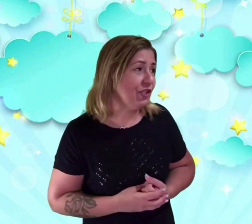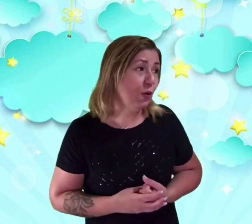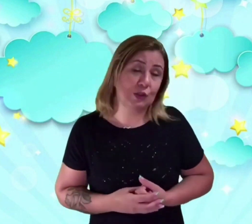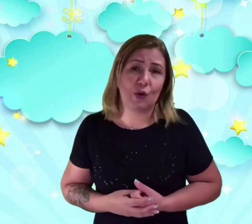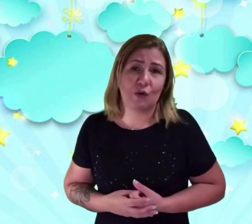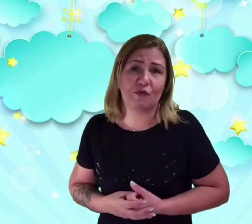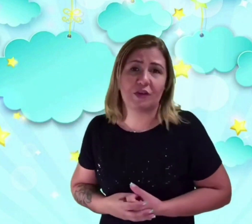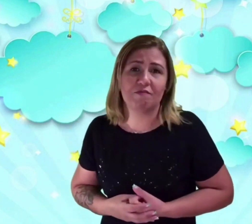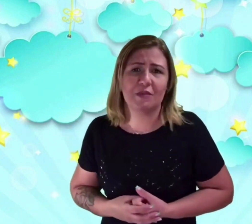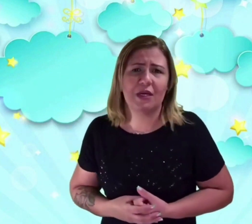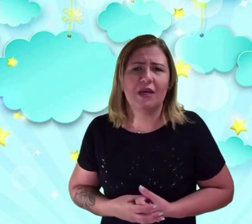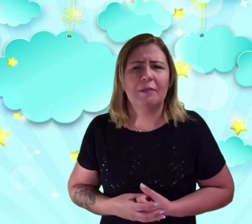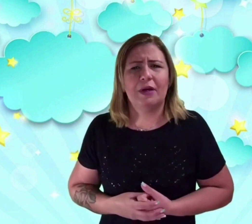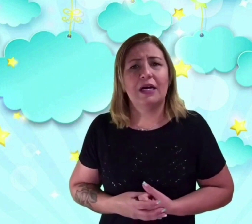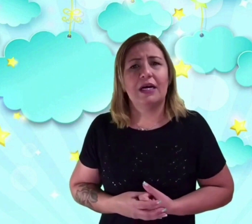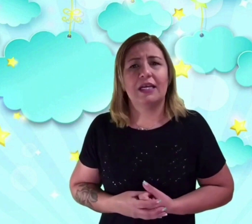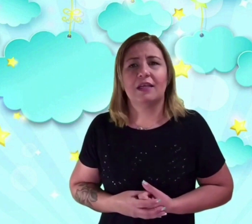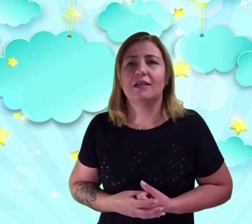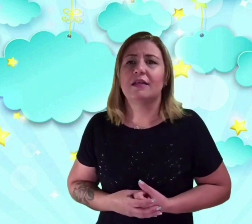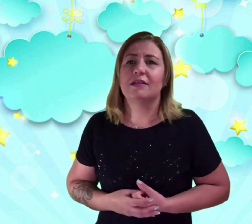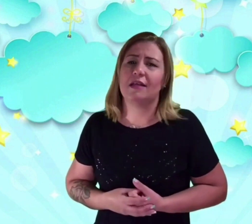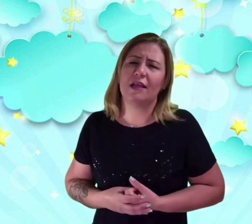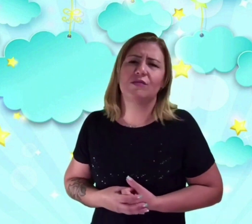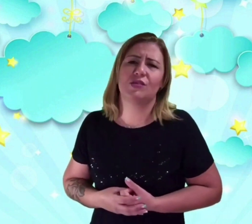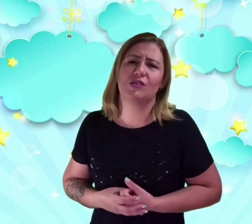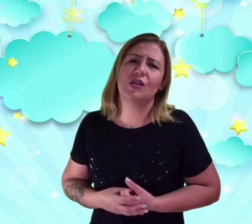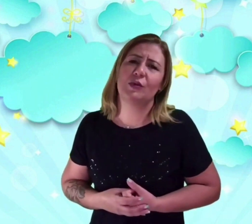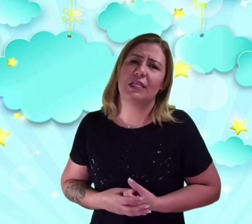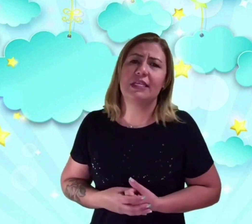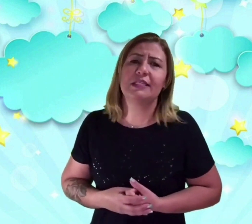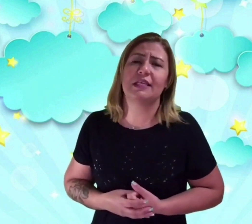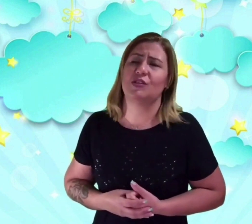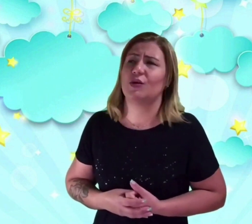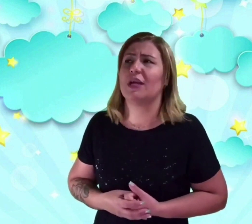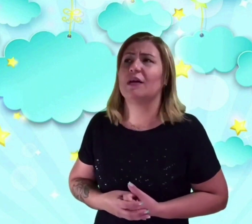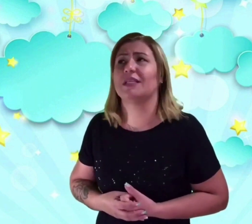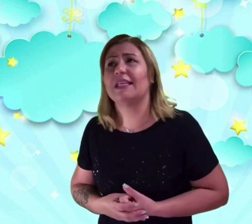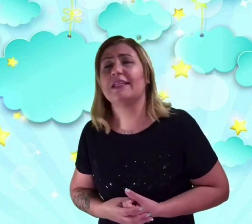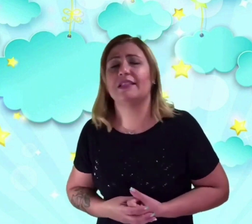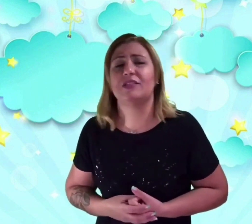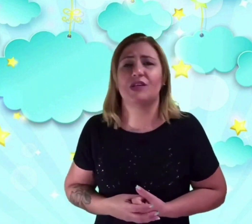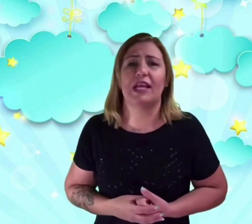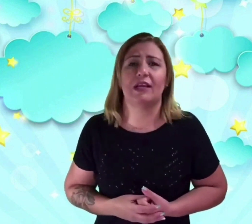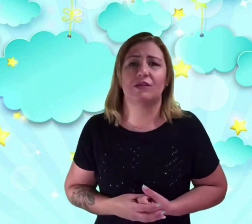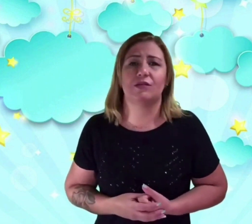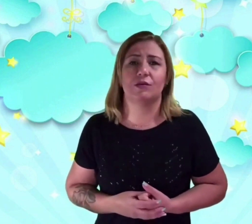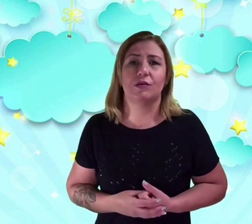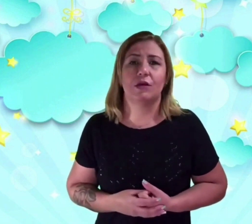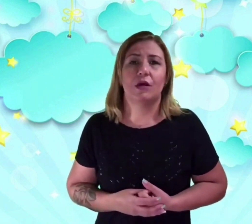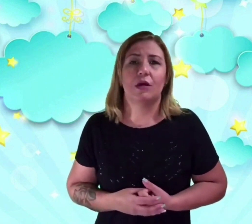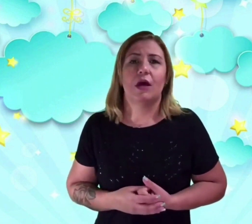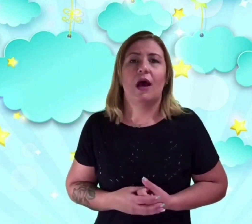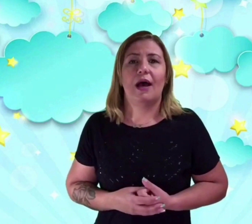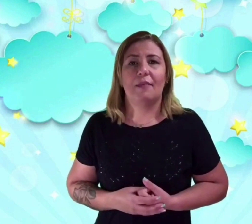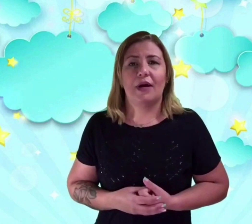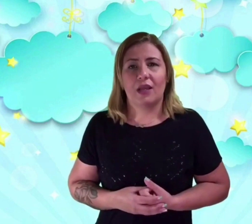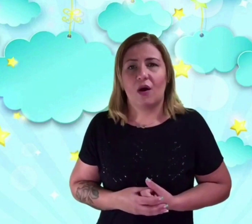quando ouve, Mãe, será que um dia eu poderia ser astronauta desse jeito? A mãe